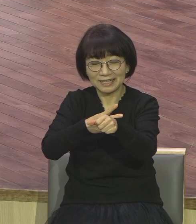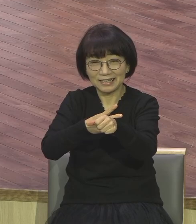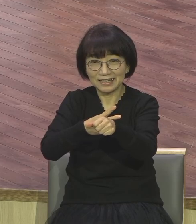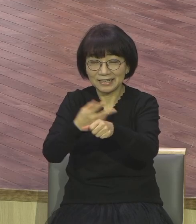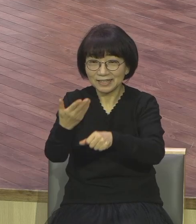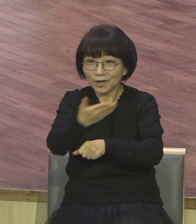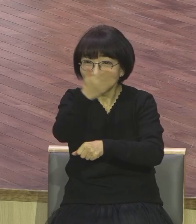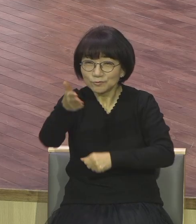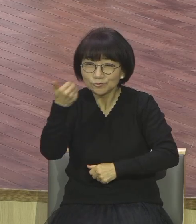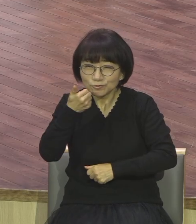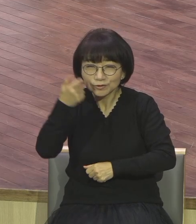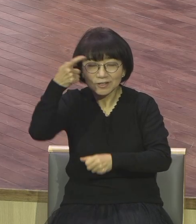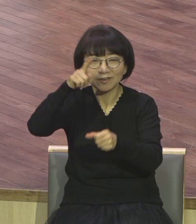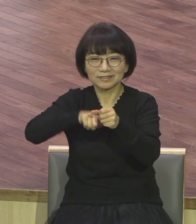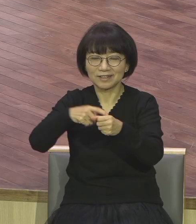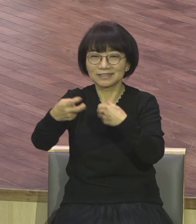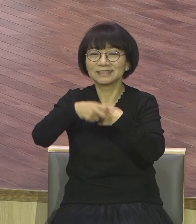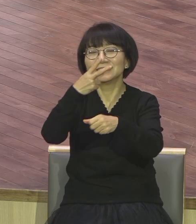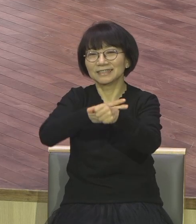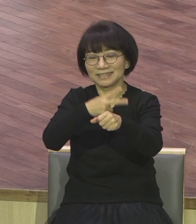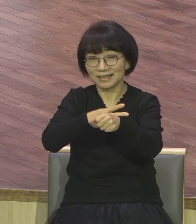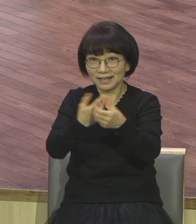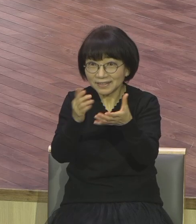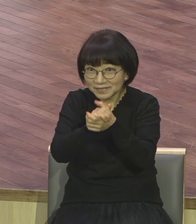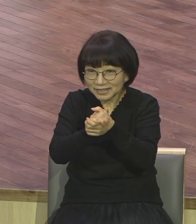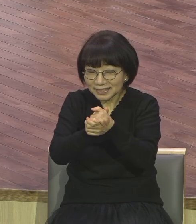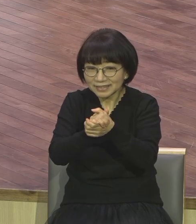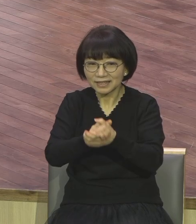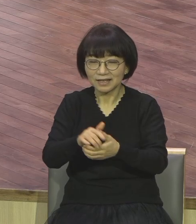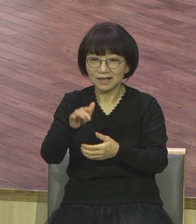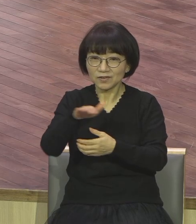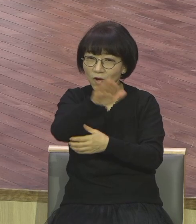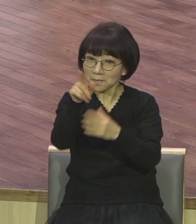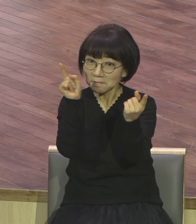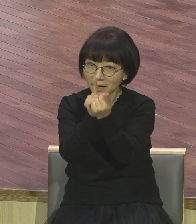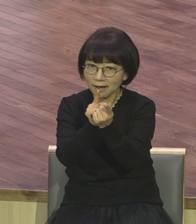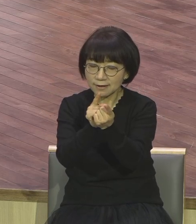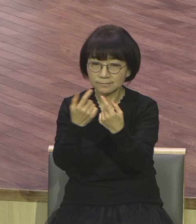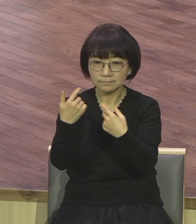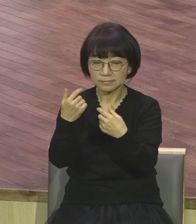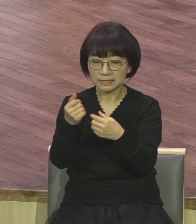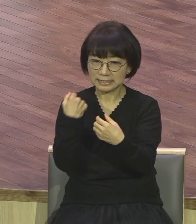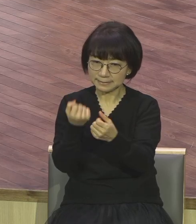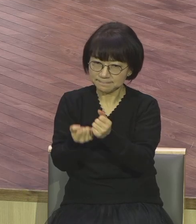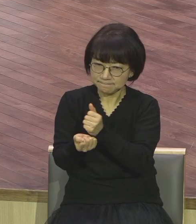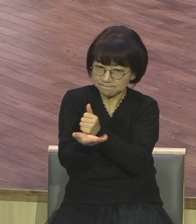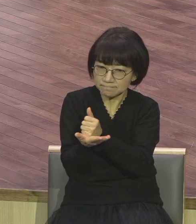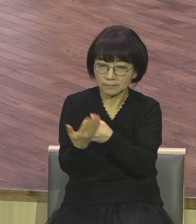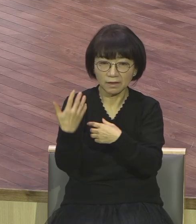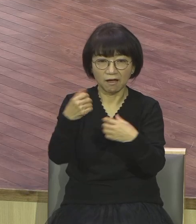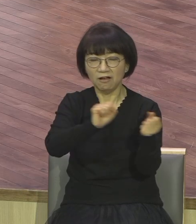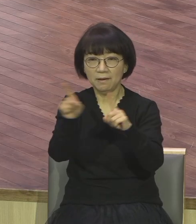여러분을 만나면 살아나지 않습니까 여러분이 복음을 정가하면 영혼이 살아나지 않습니까